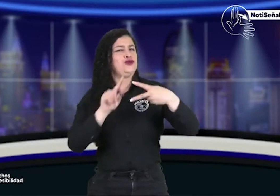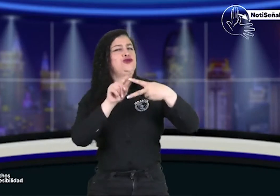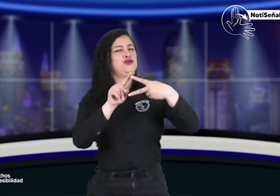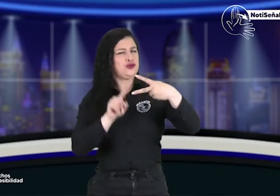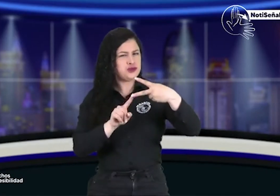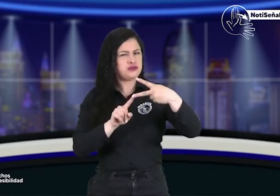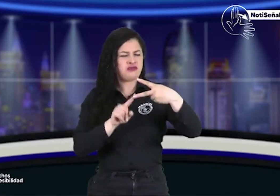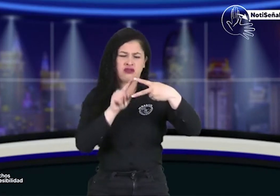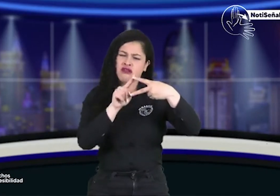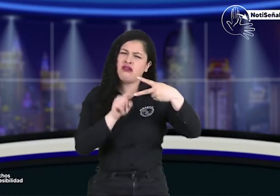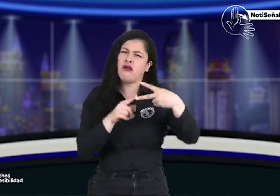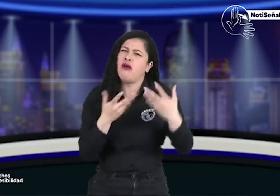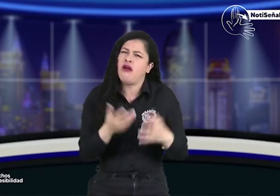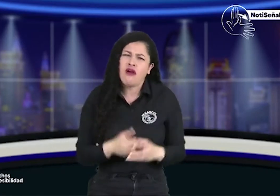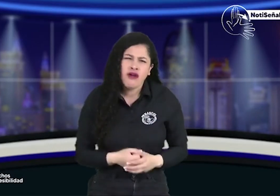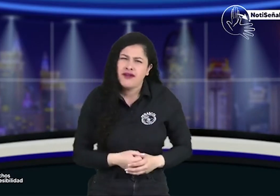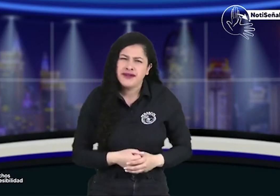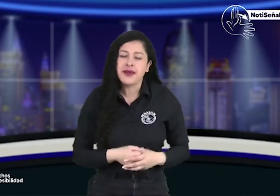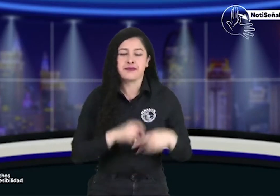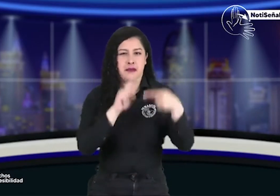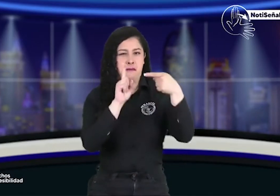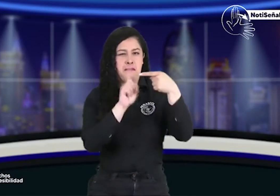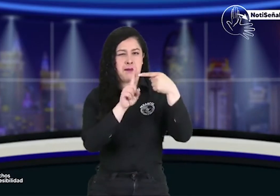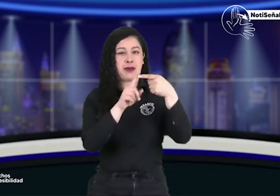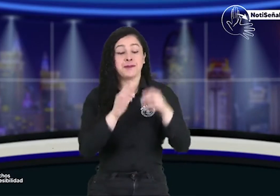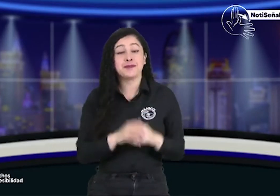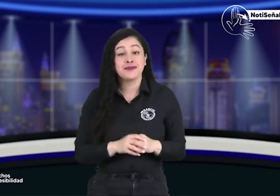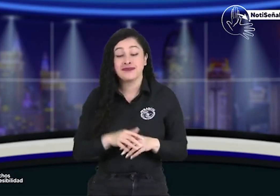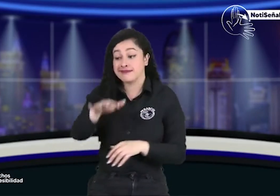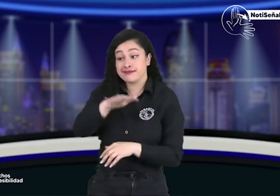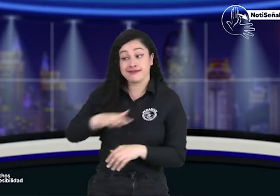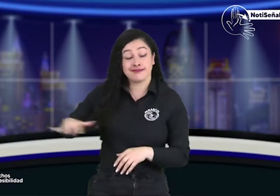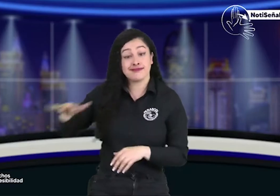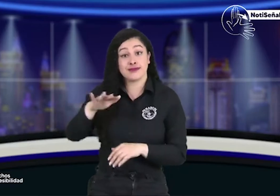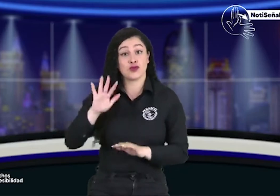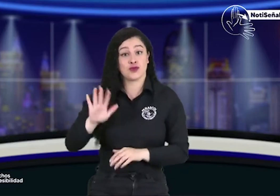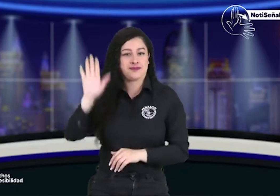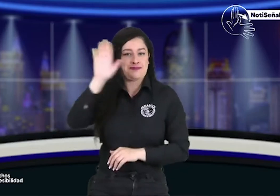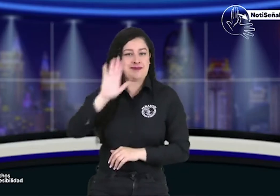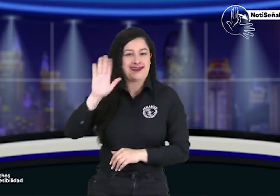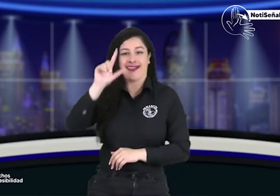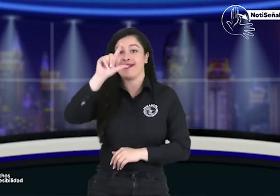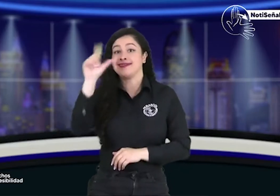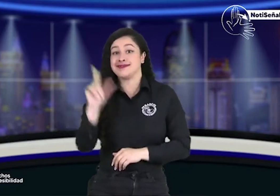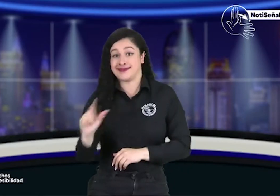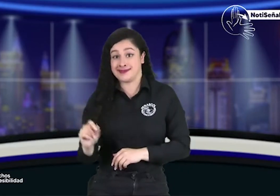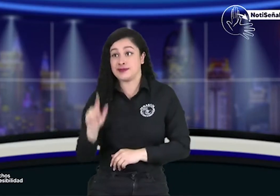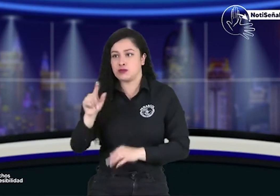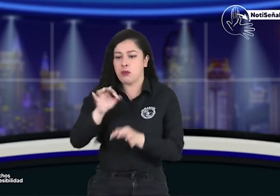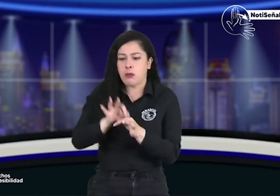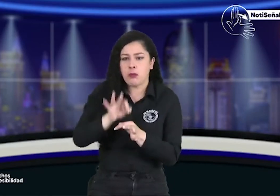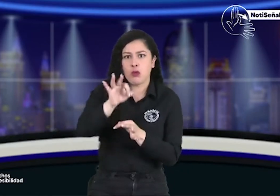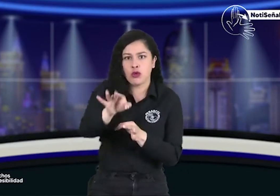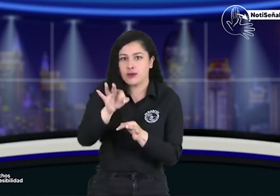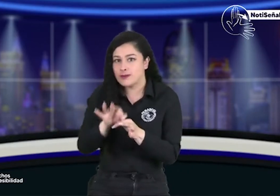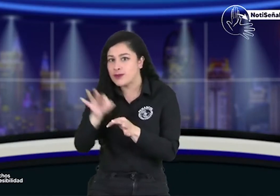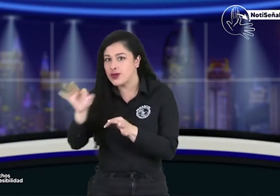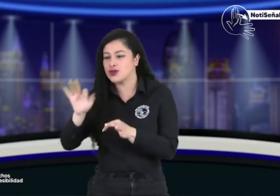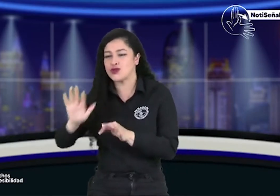hoy hablaremos de dos temas dos temas muy importantes el primero es en relación a la educación